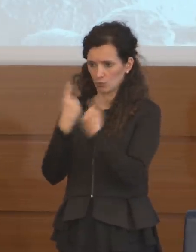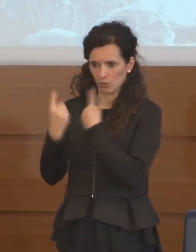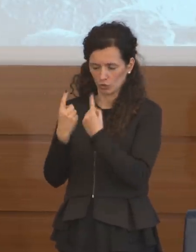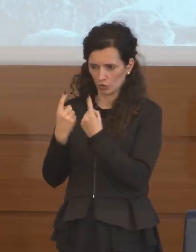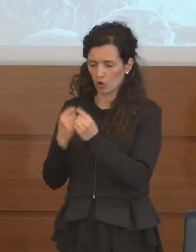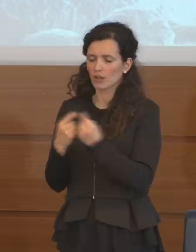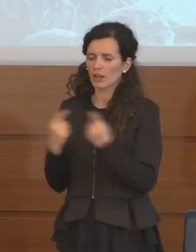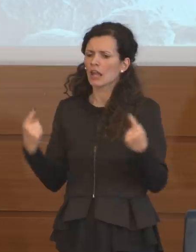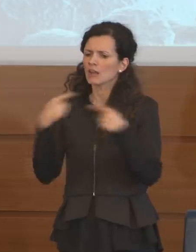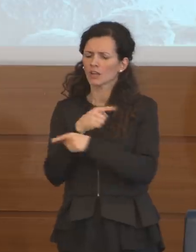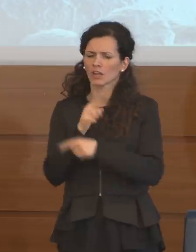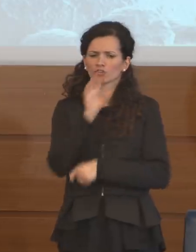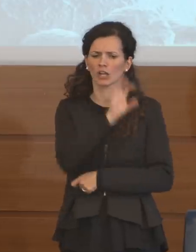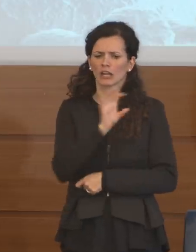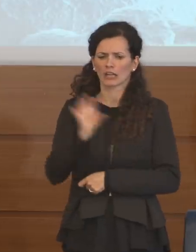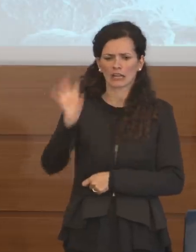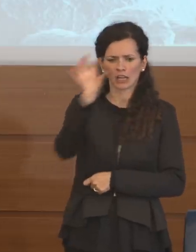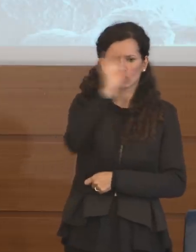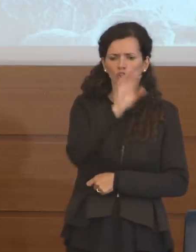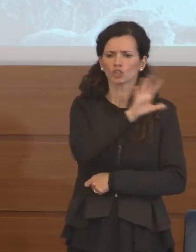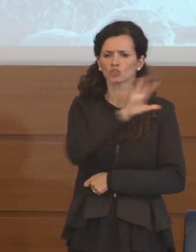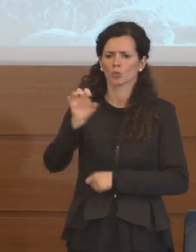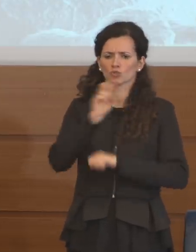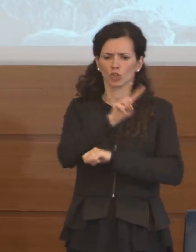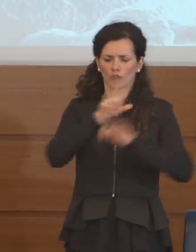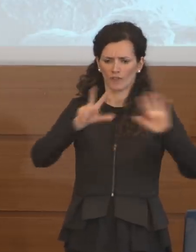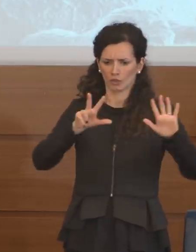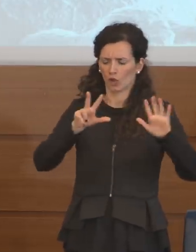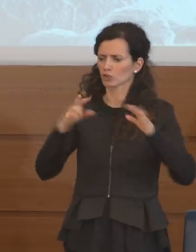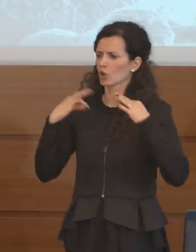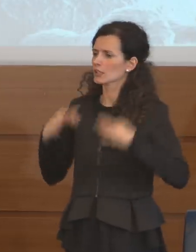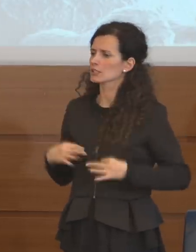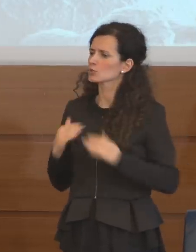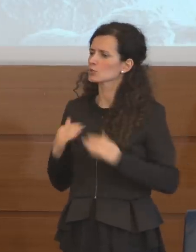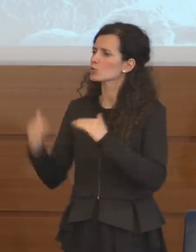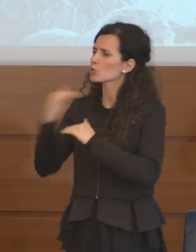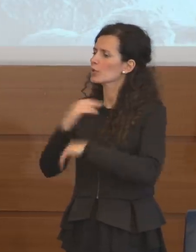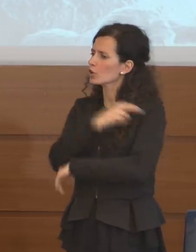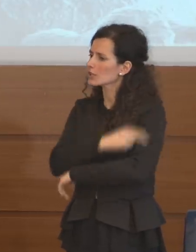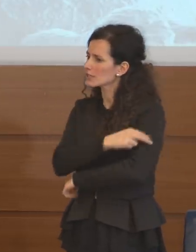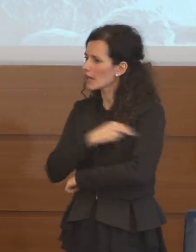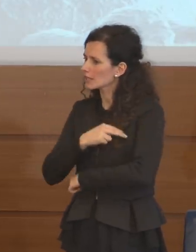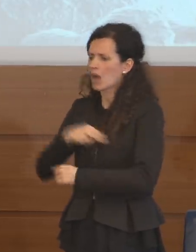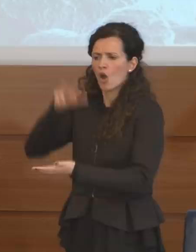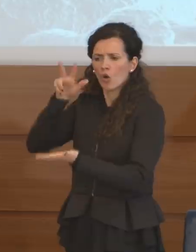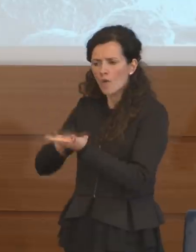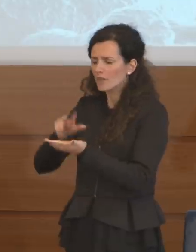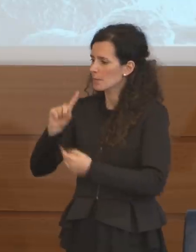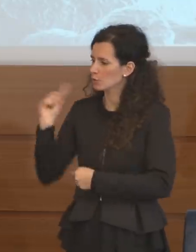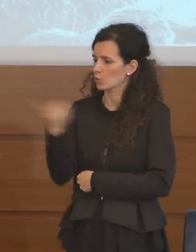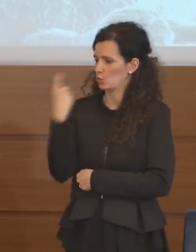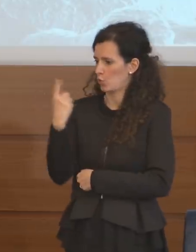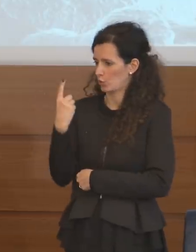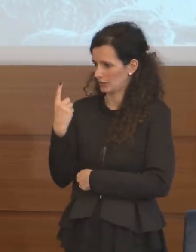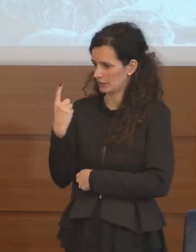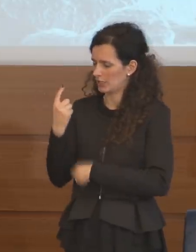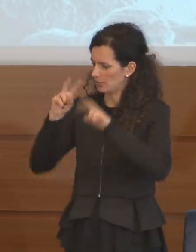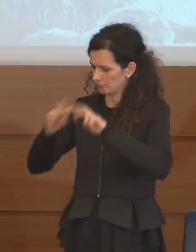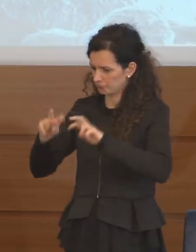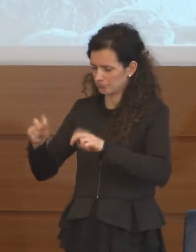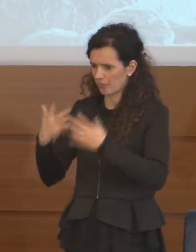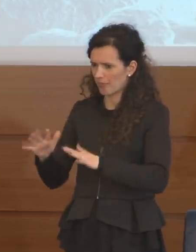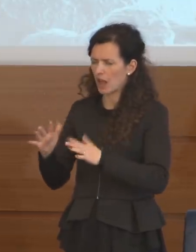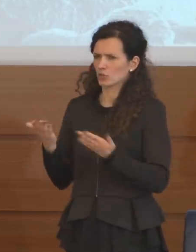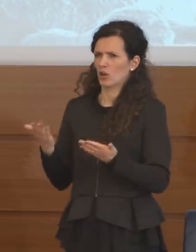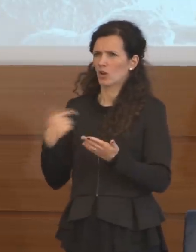regioni ne danno 528, però l'Istituto Superiore di Sanità ha confermato tutti i casi che ha esaminato quindi